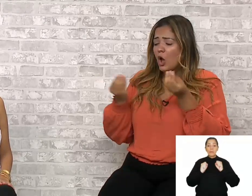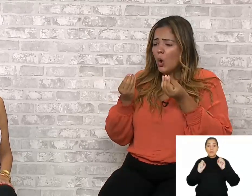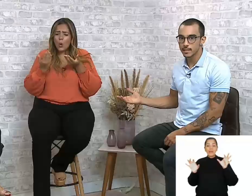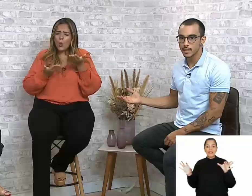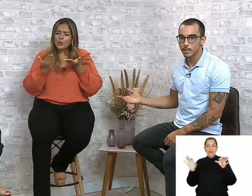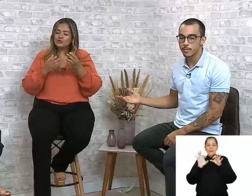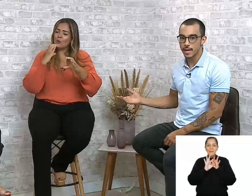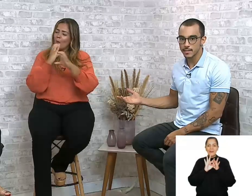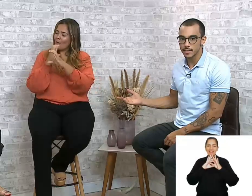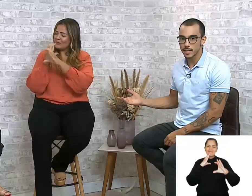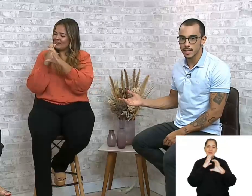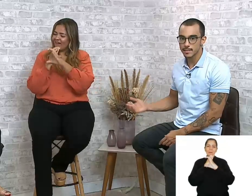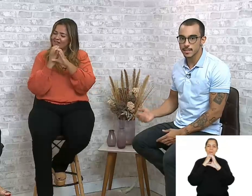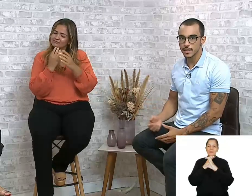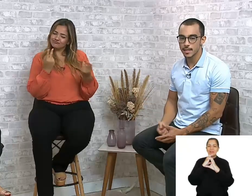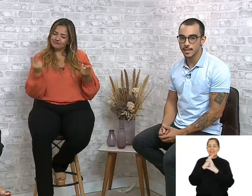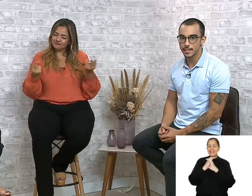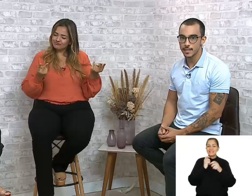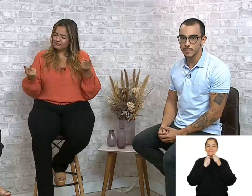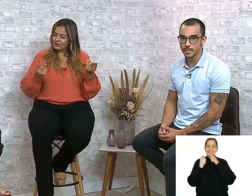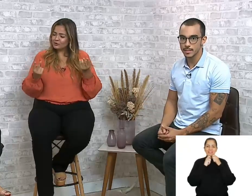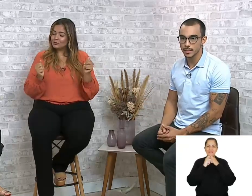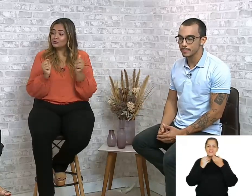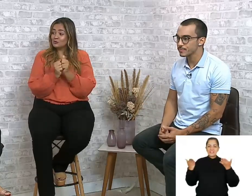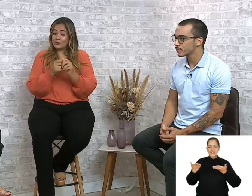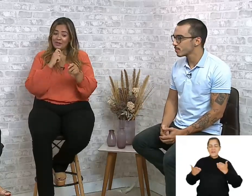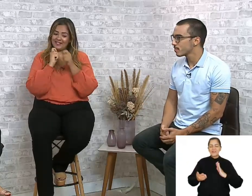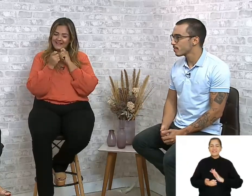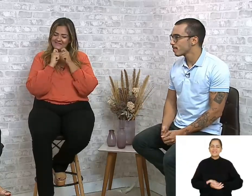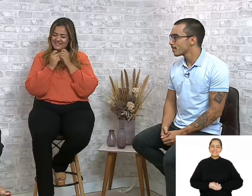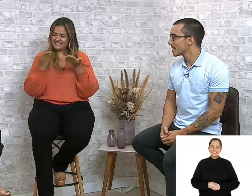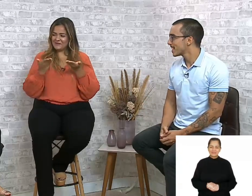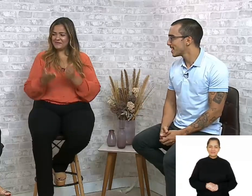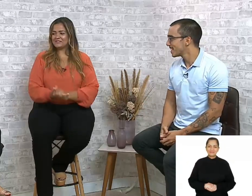possibilitar que eu faça essa entrevista.